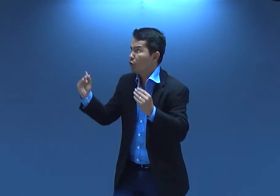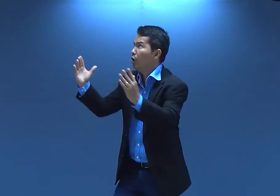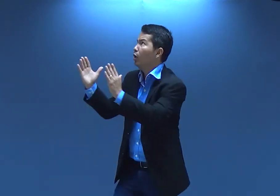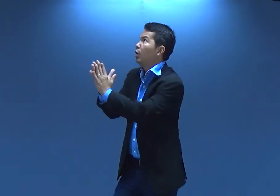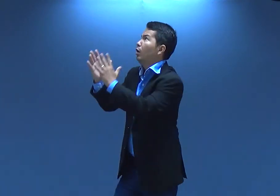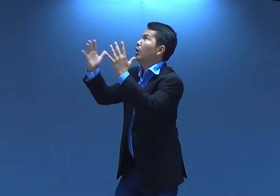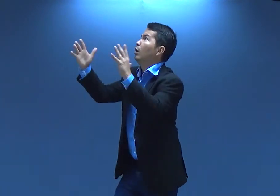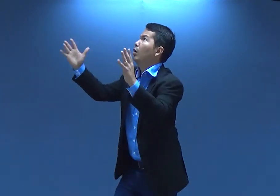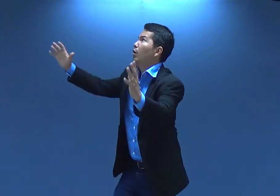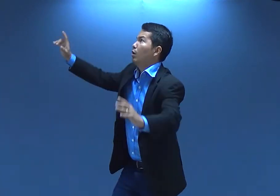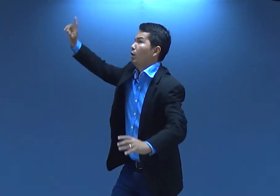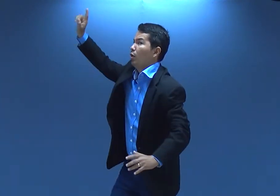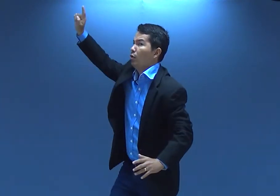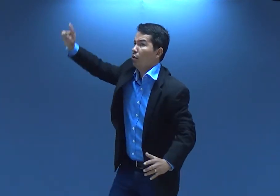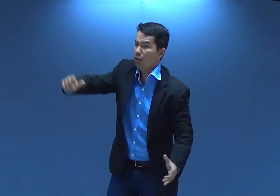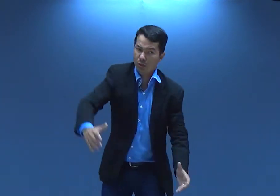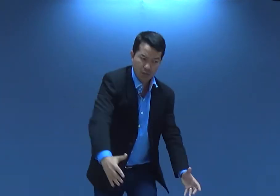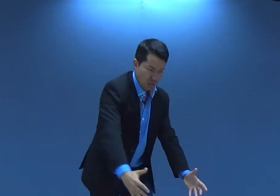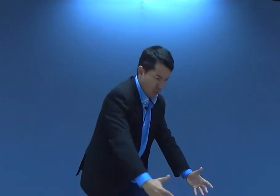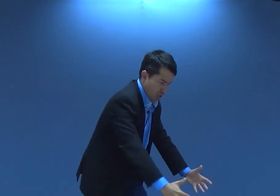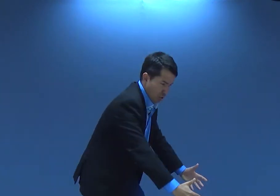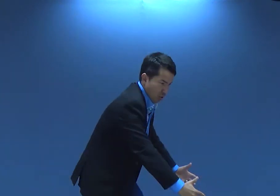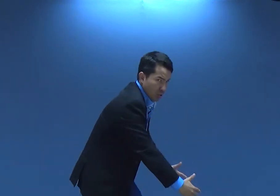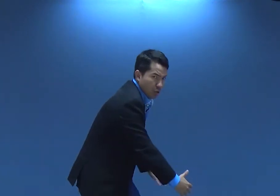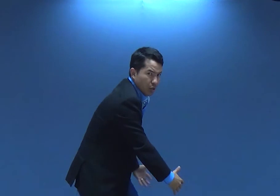Nossa. E celebrou a Deus por isso.